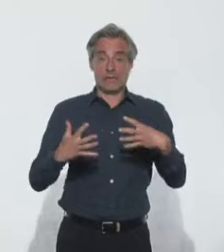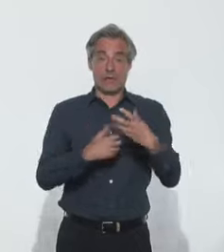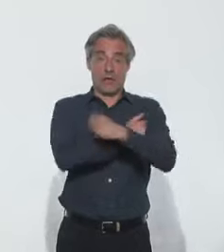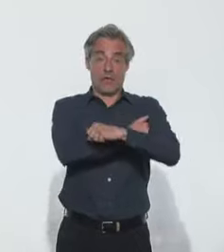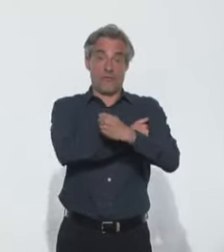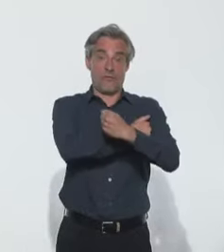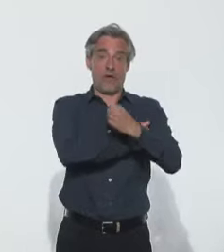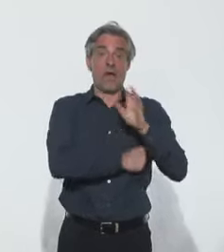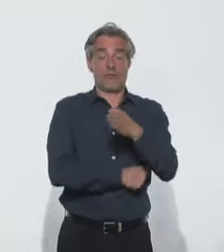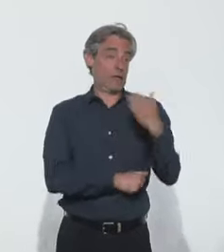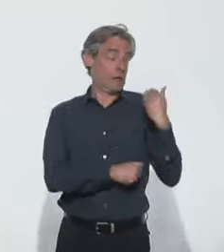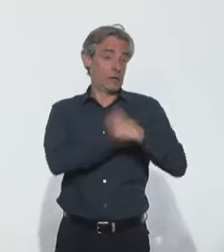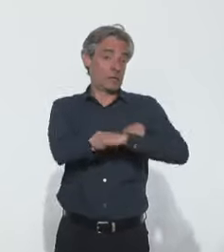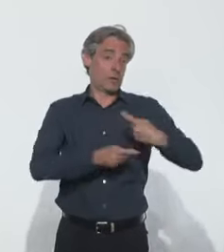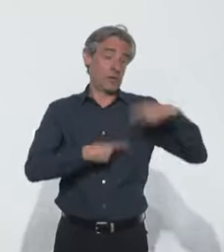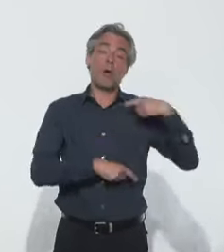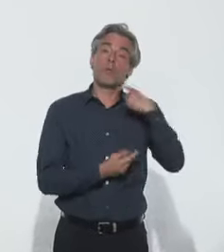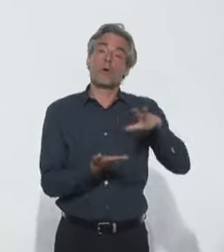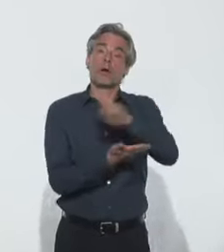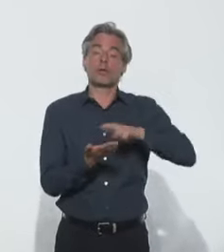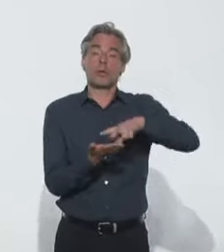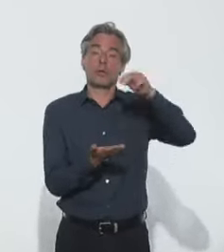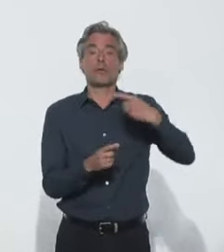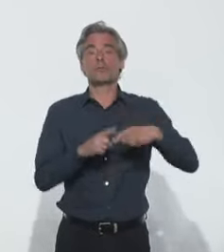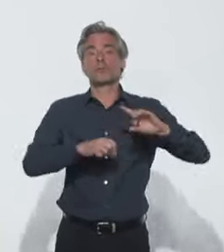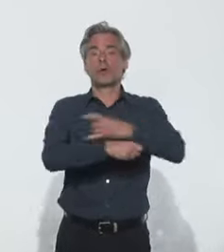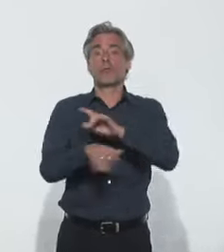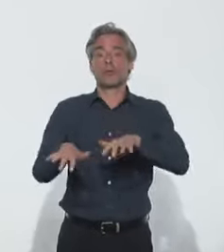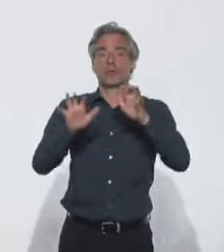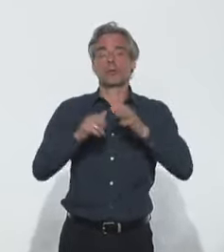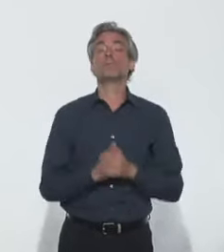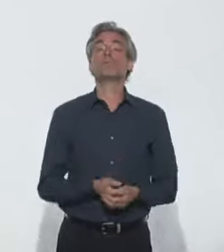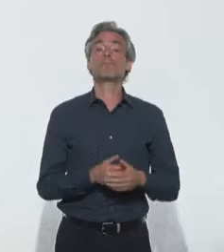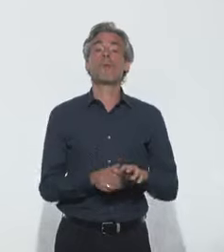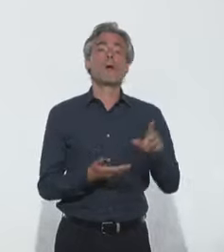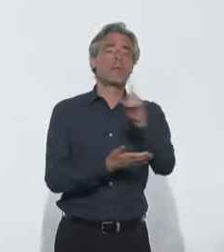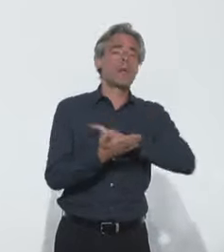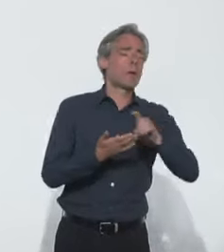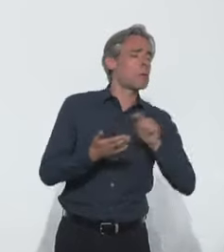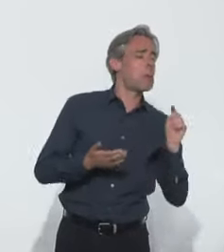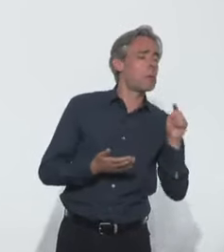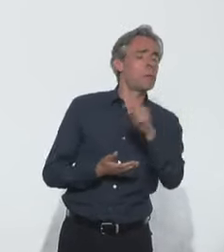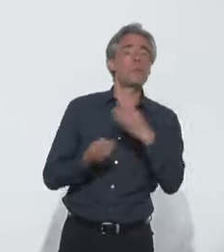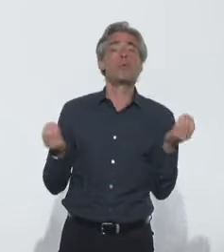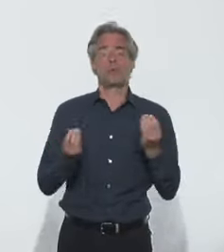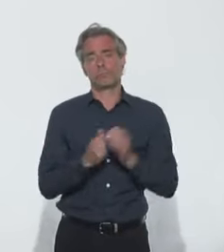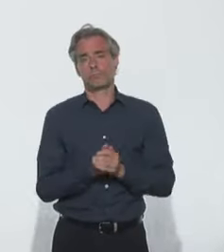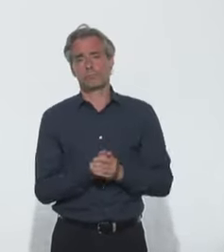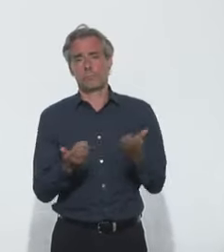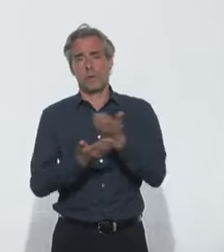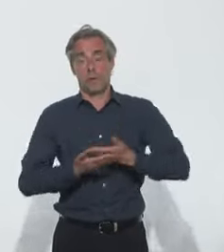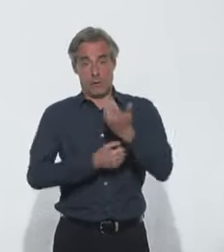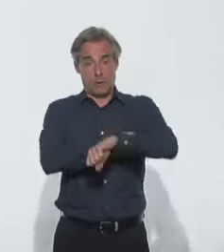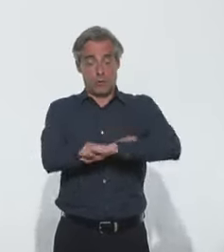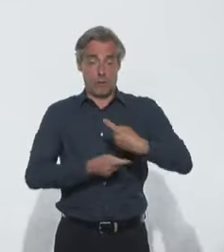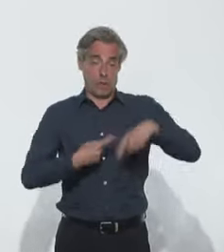dernière, pour les régions Île-de-France et Bourgogne-Franche-Comté. A l'échelon départemental, c'est aussi le cas pour la